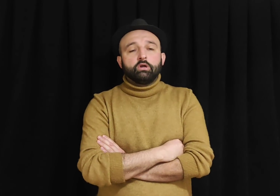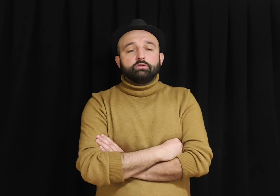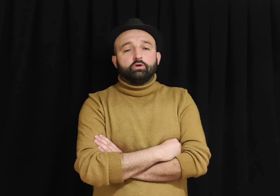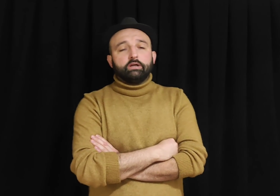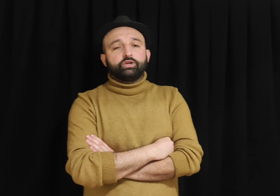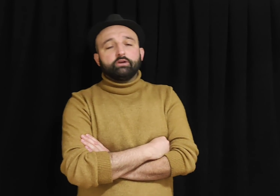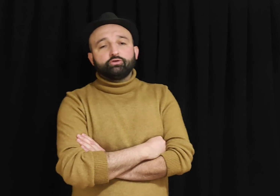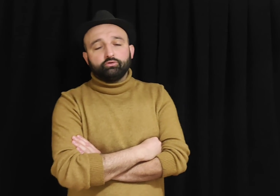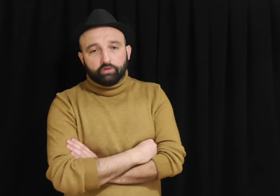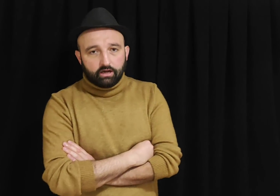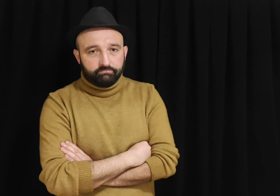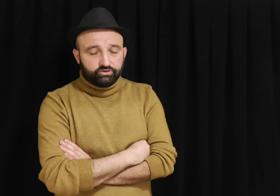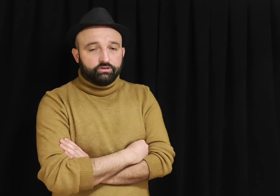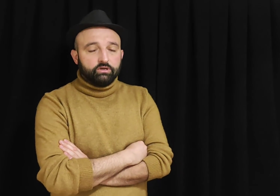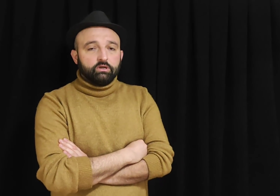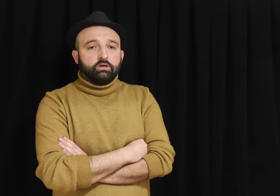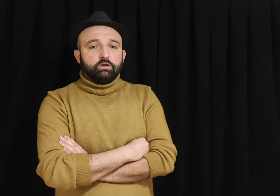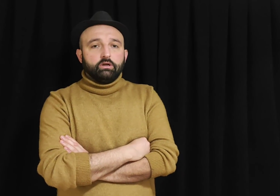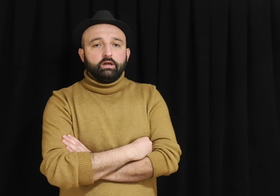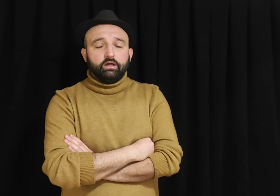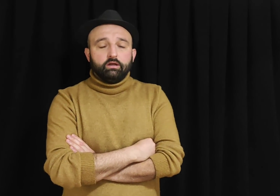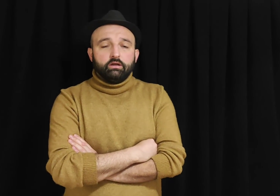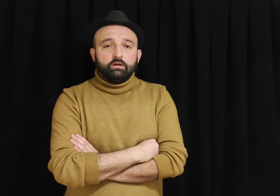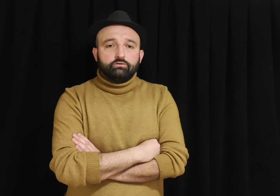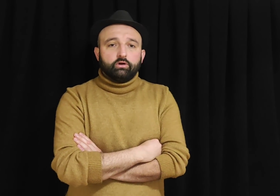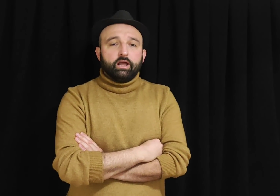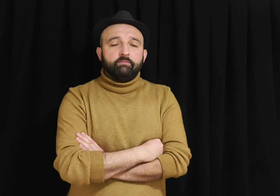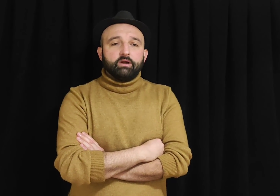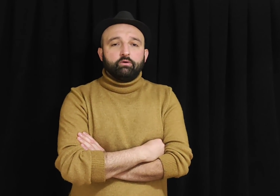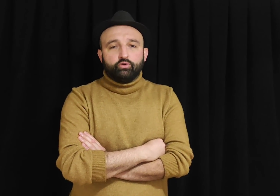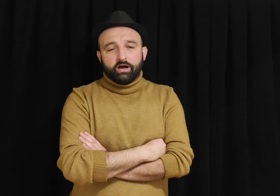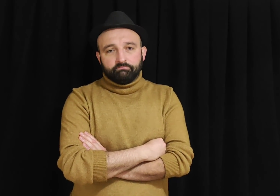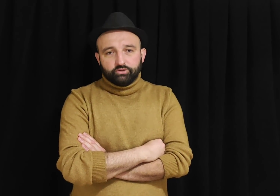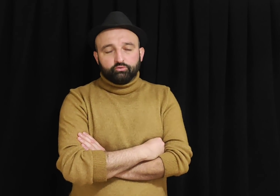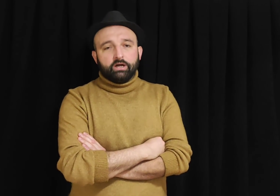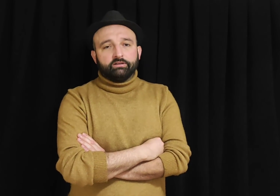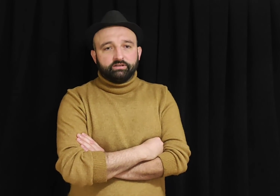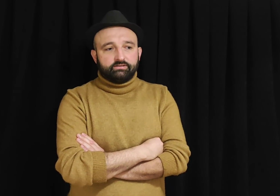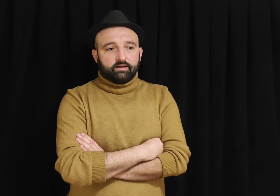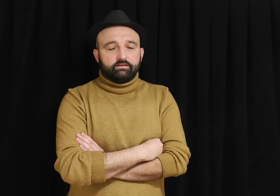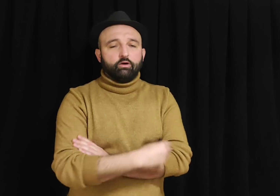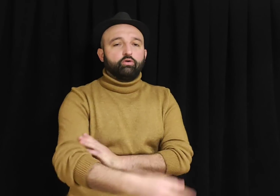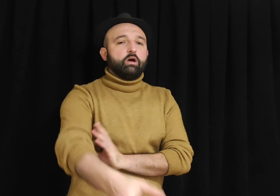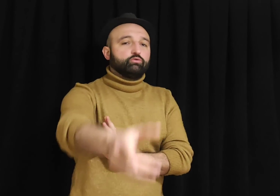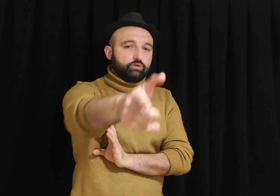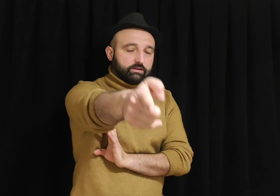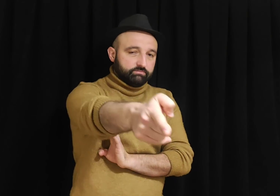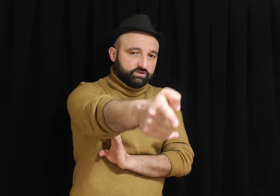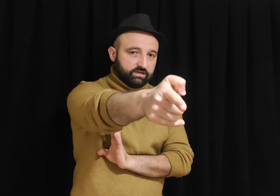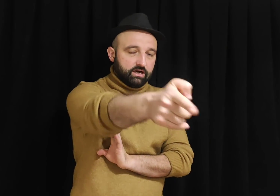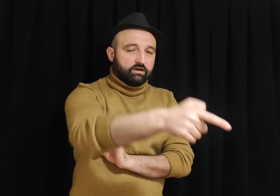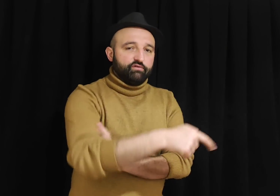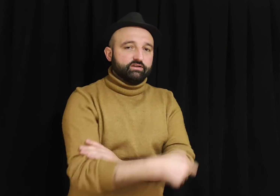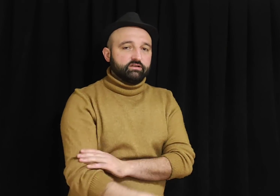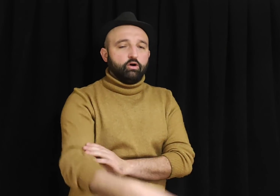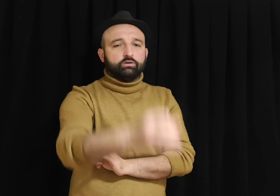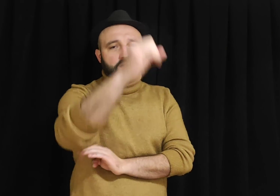Sonra şarjörü takmış. Eee sonra Emrah uyanmış. Uyandığı sırada da ona uzatmış silahı kafasına. O da